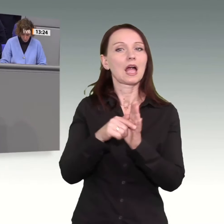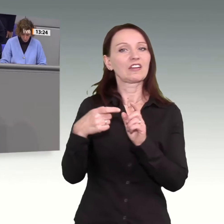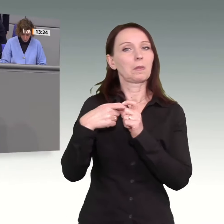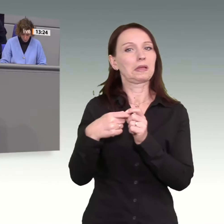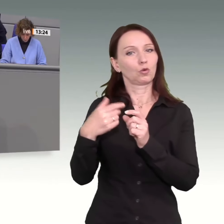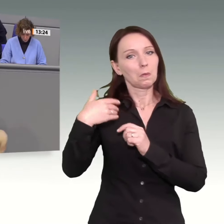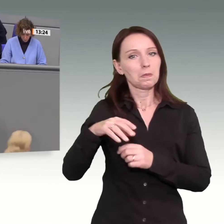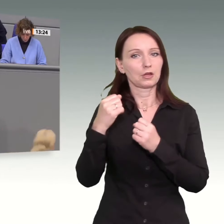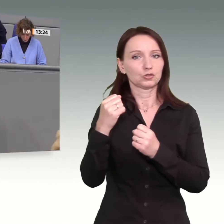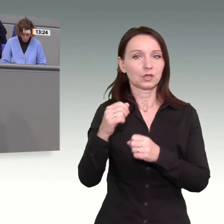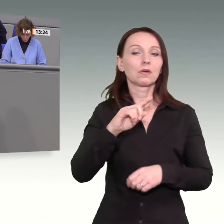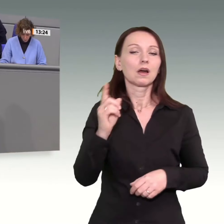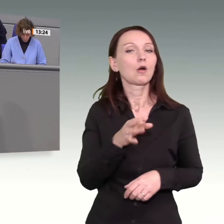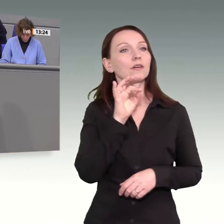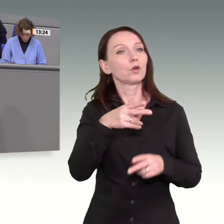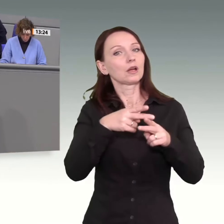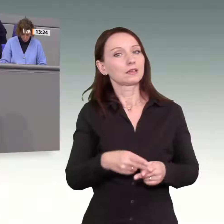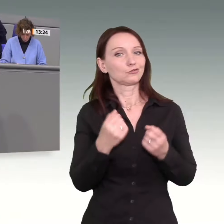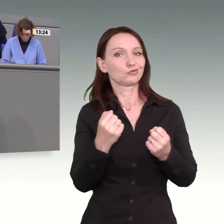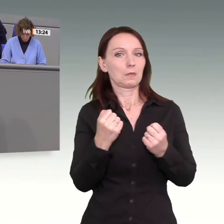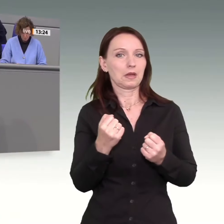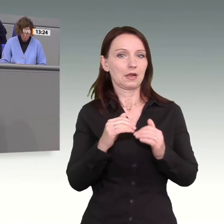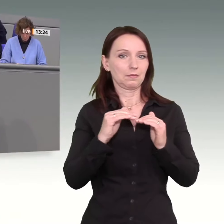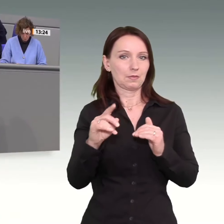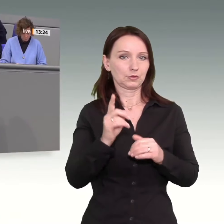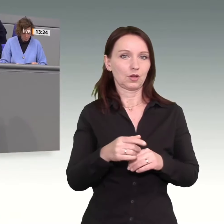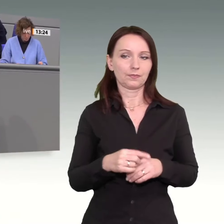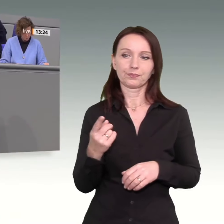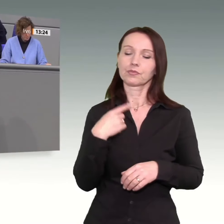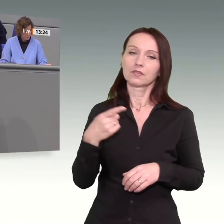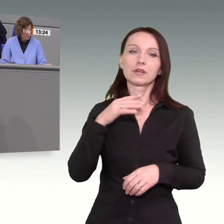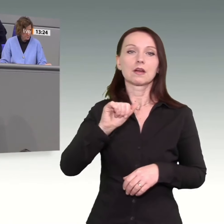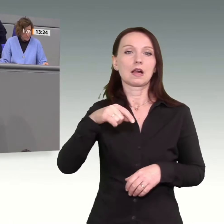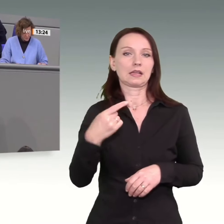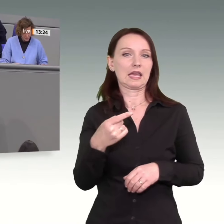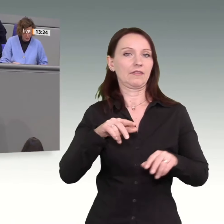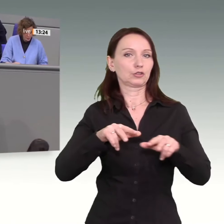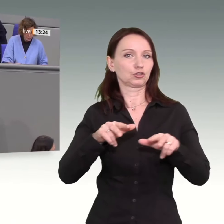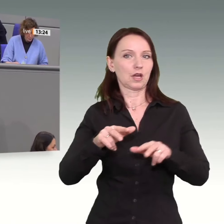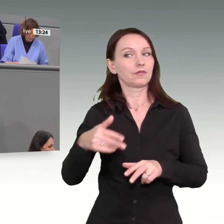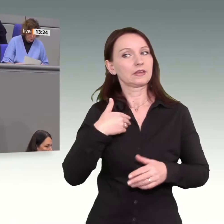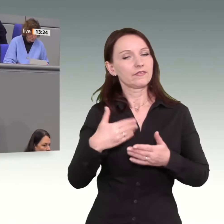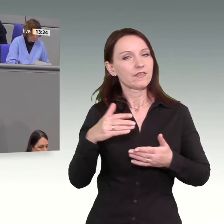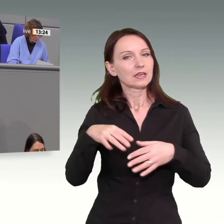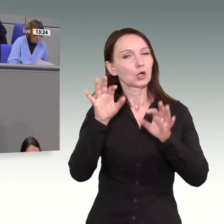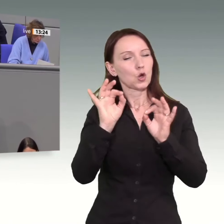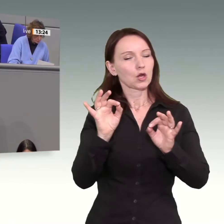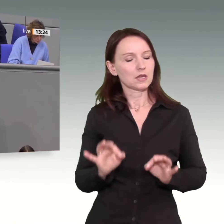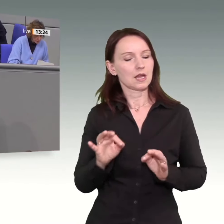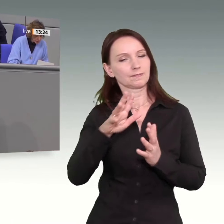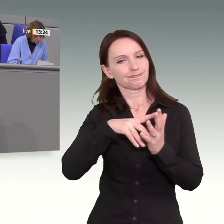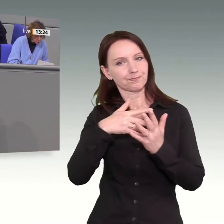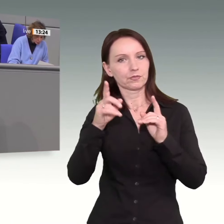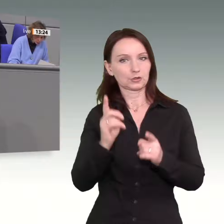Stabilisierung der Renten. Wir als AG Wirtschaft sind dabei, das noch weiter zu konkretisieren. Wir freuen uns da auf die